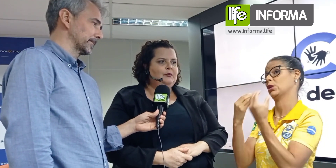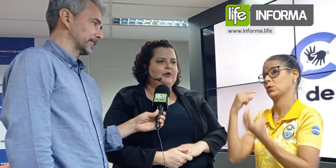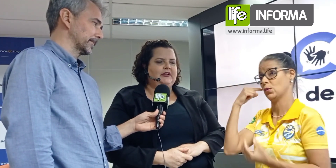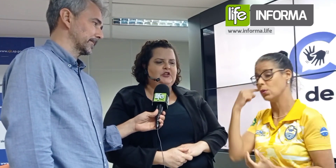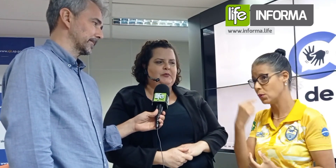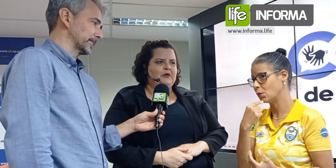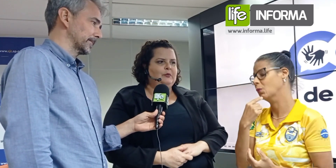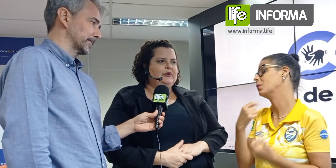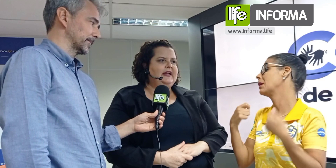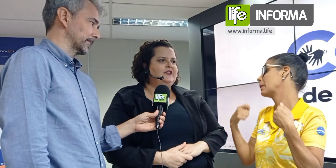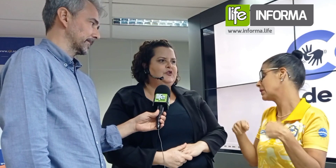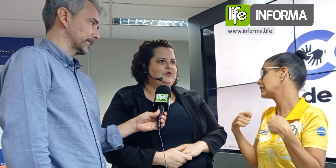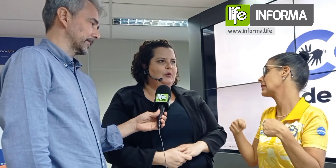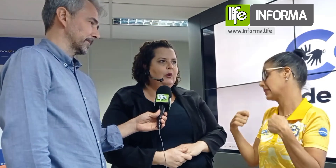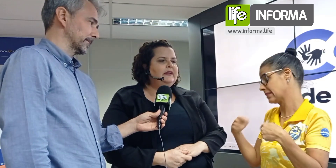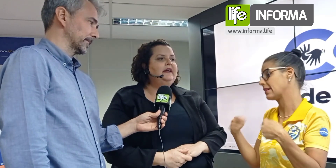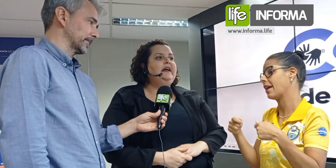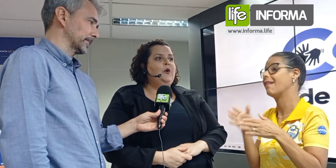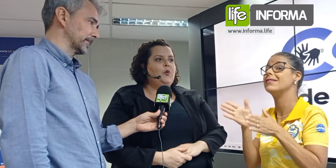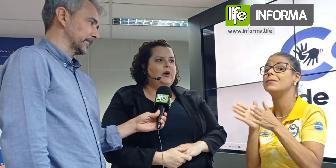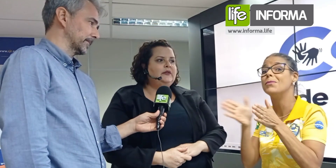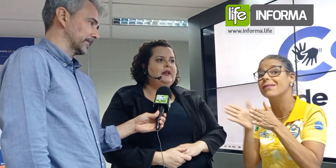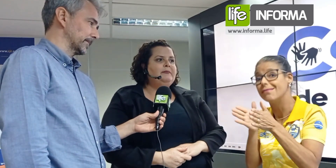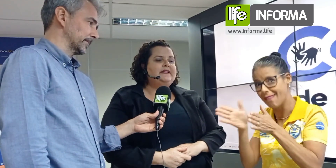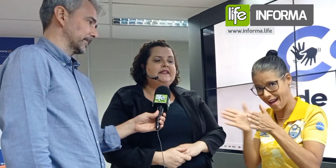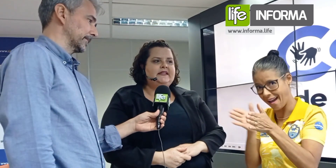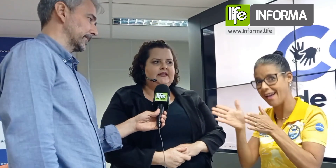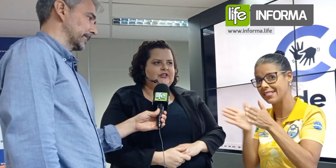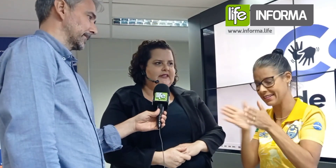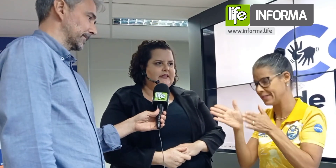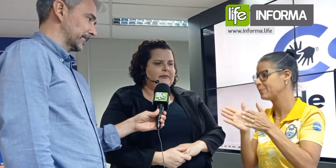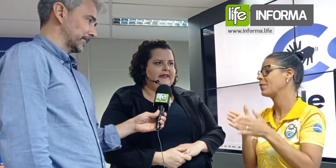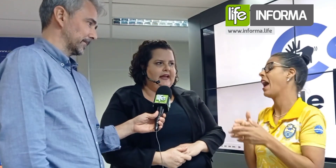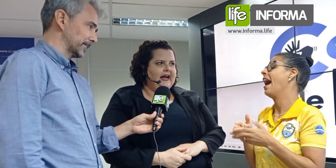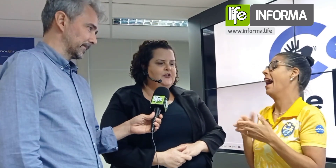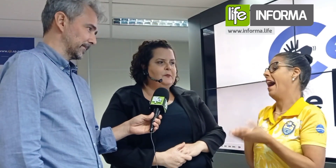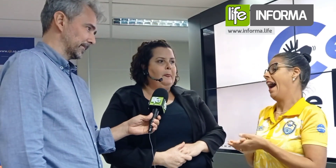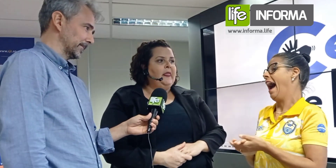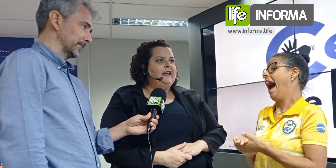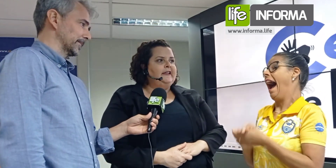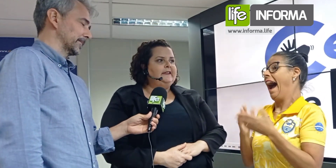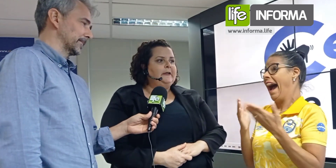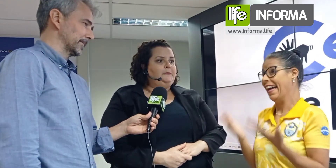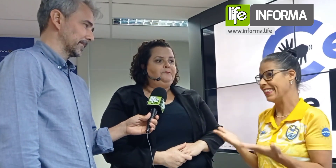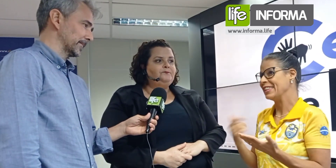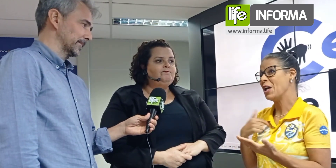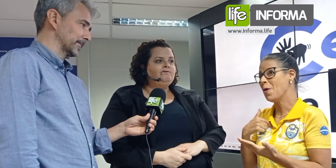eu sei o quanto é importante para a comunidade surda, o quanto ela precisa de acessibilidade.